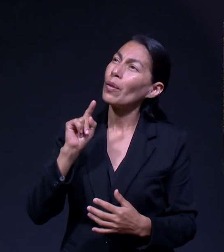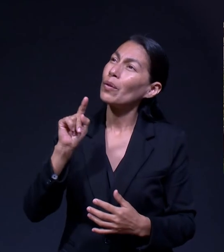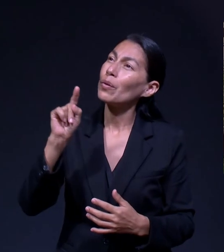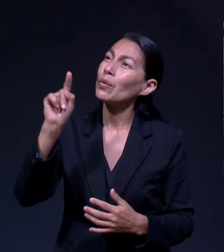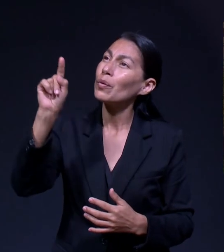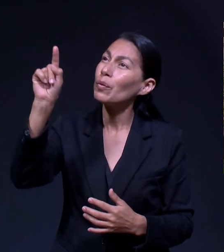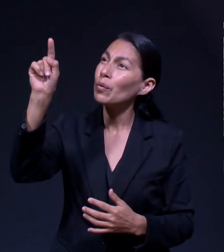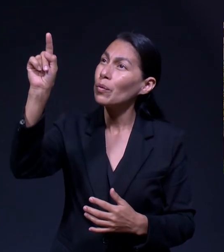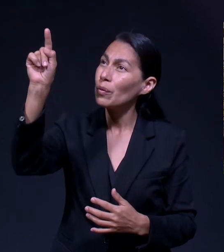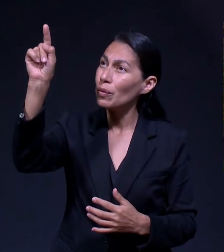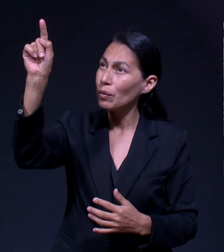Siento